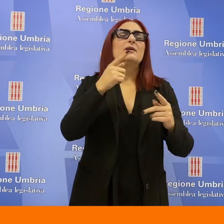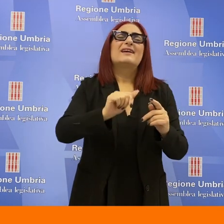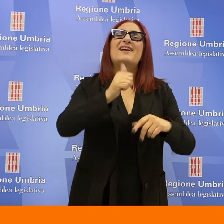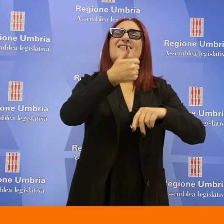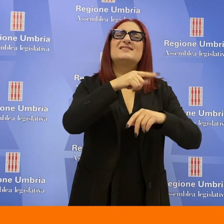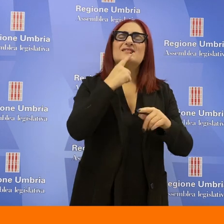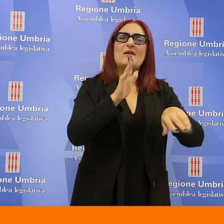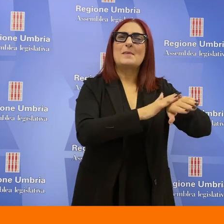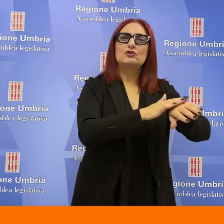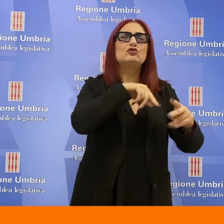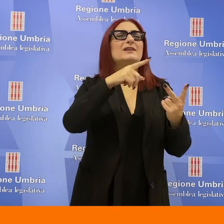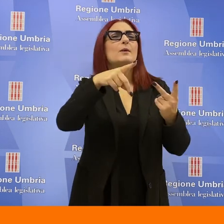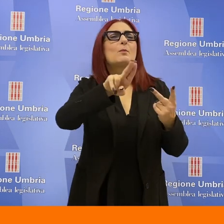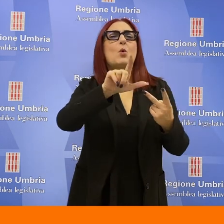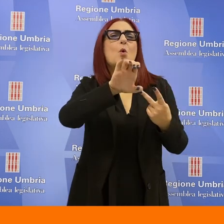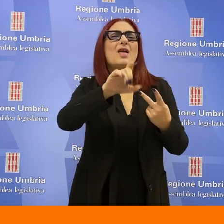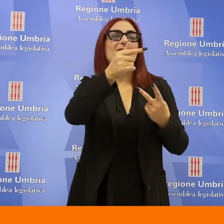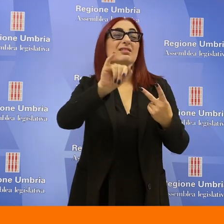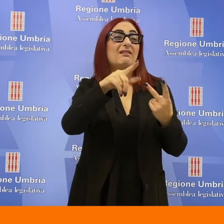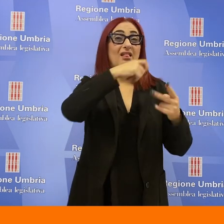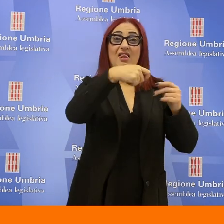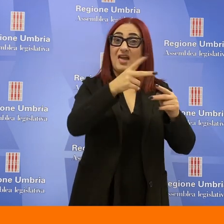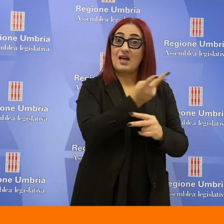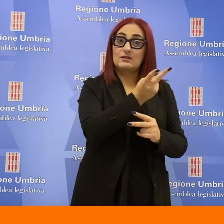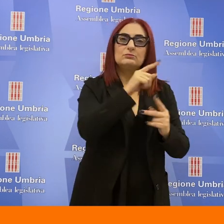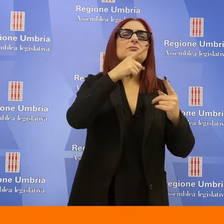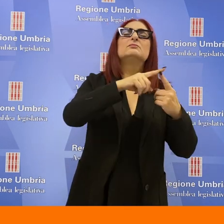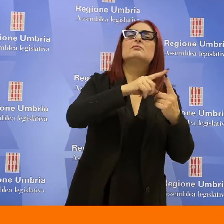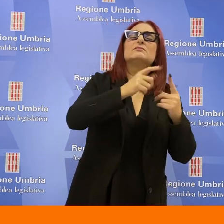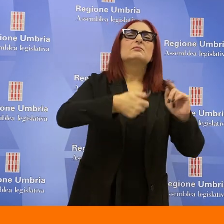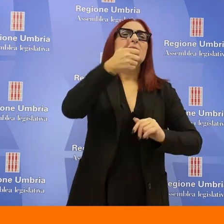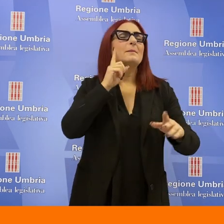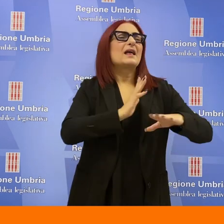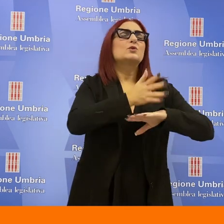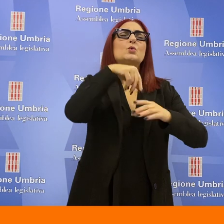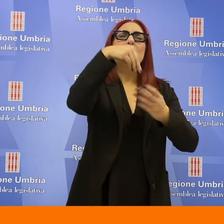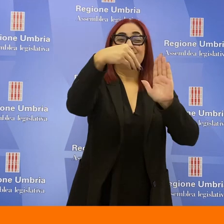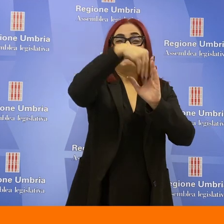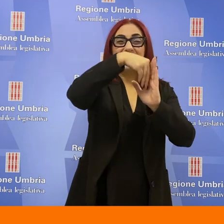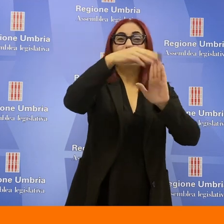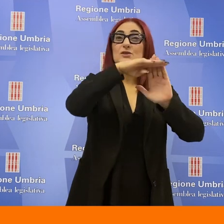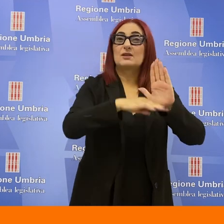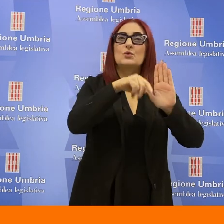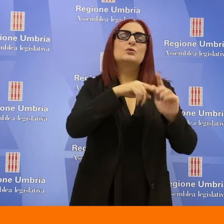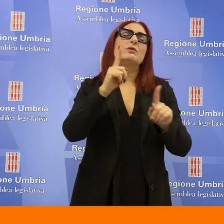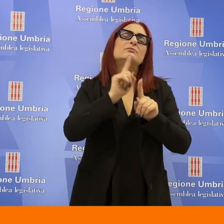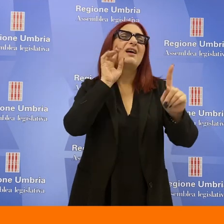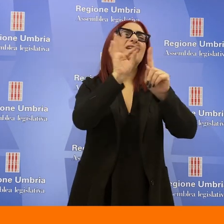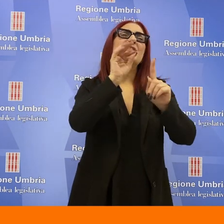consiglieri Valerio Mancini e Manuela Puletti della Lega. Con il primo veniva richiesta l'introduzione nella carta statutaria di uno specifico